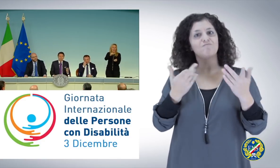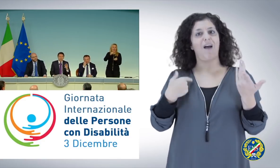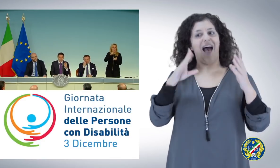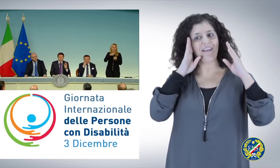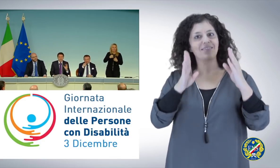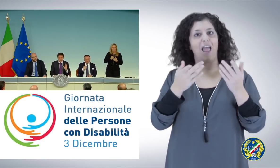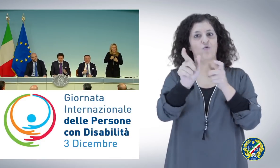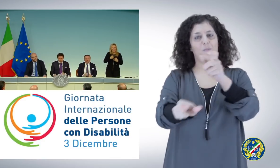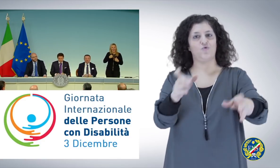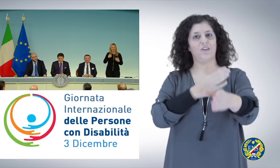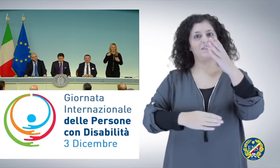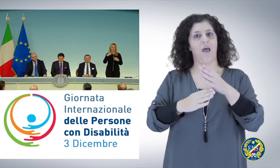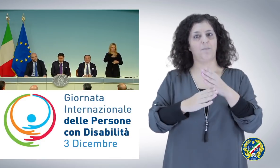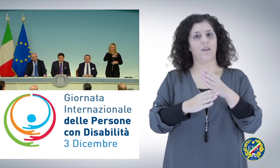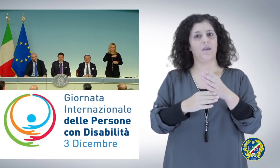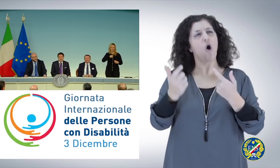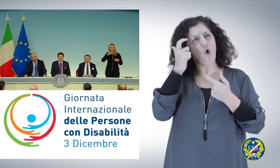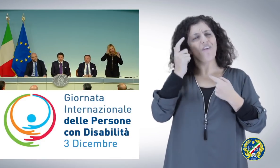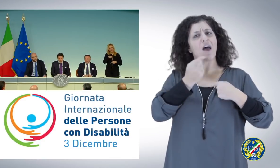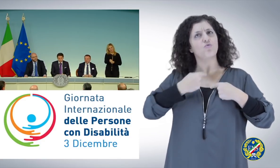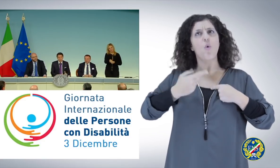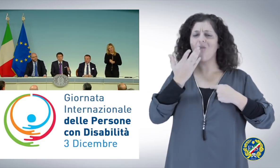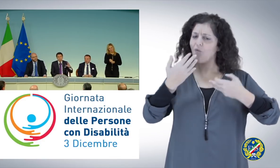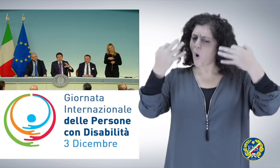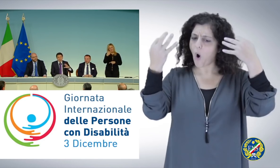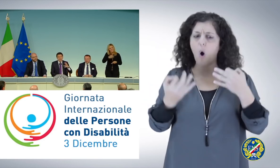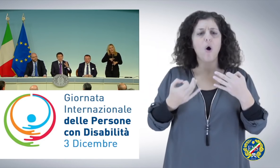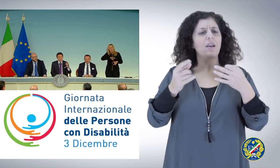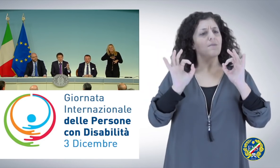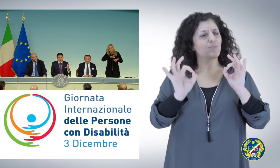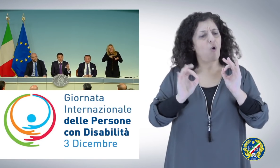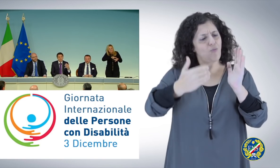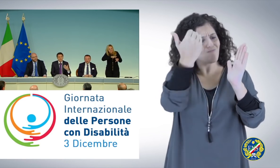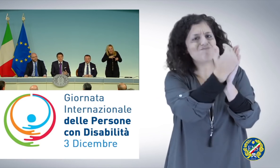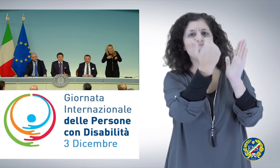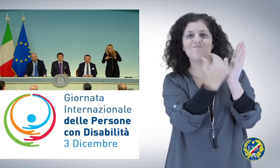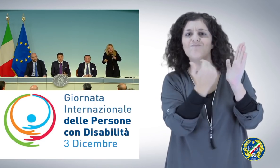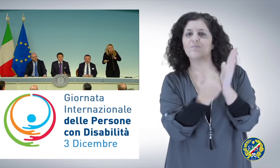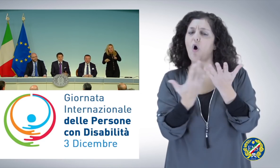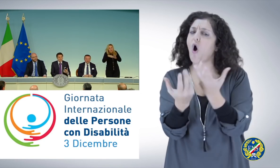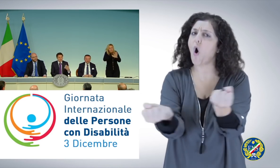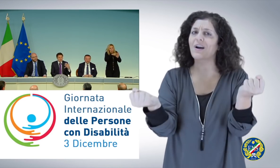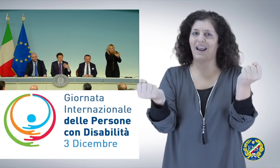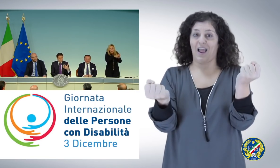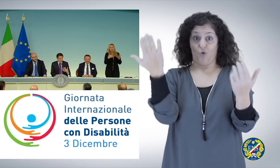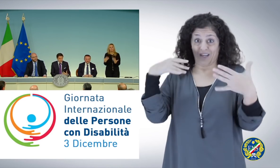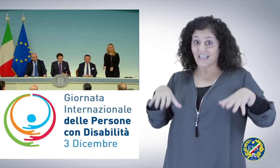precisa determinazione a tradurre in un programma di azione questa sensibilità che è stata avvertita sin dall